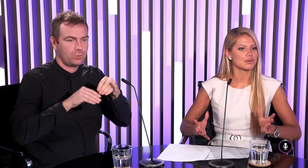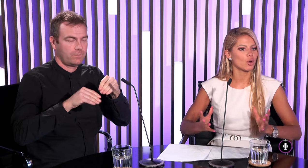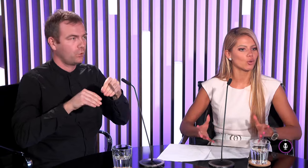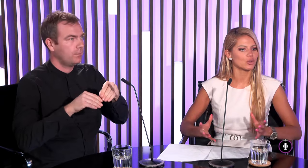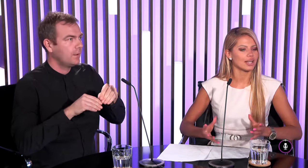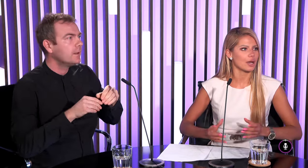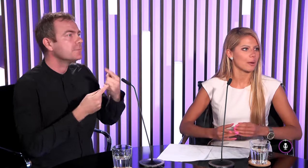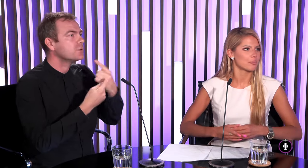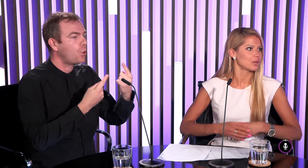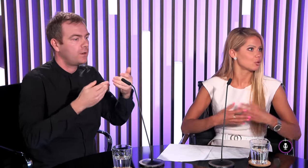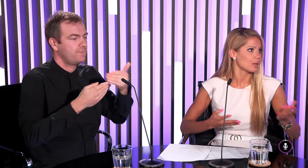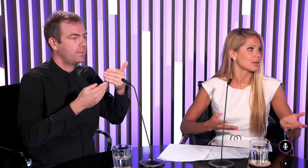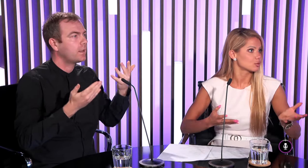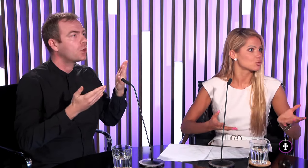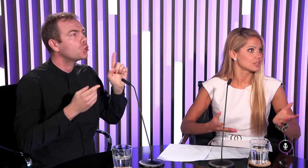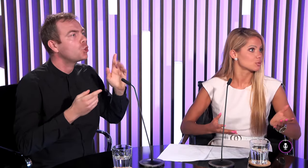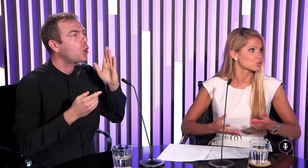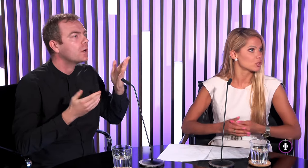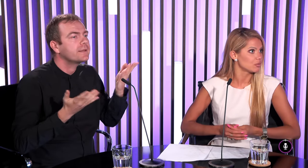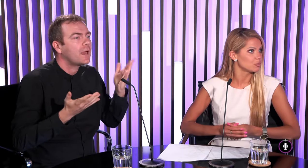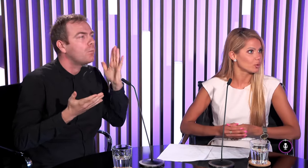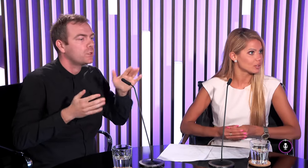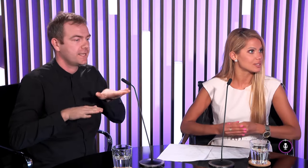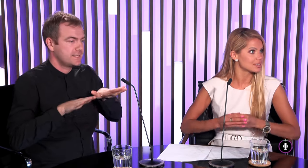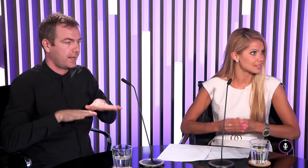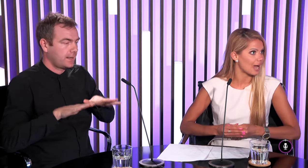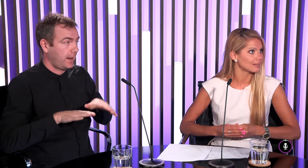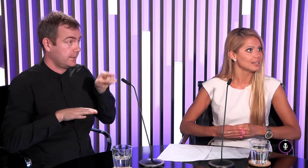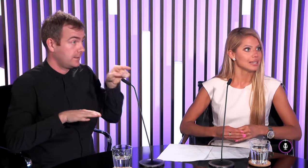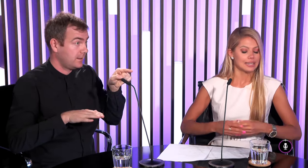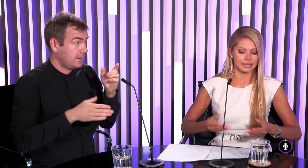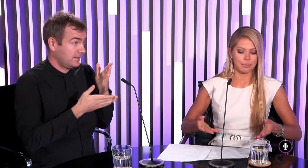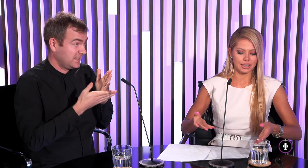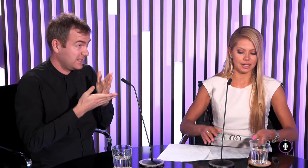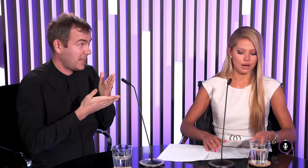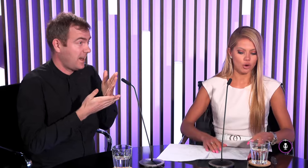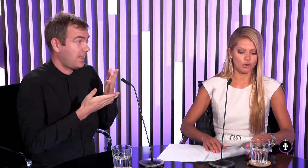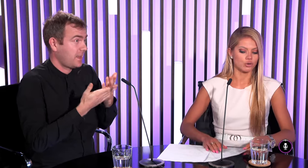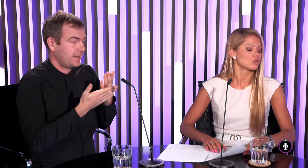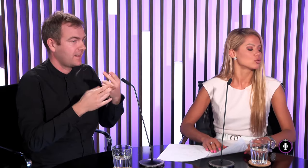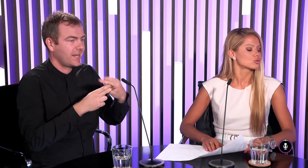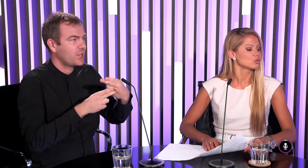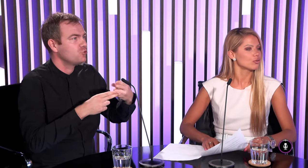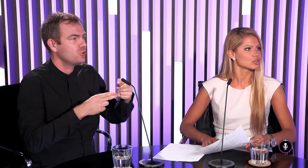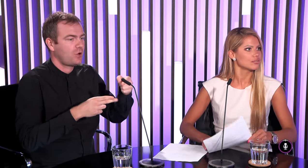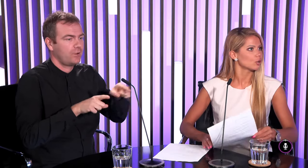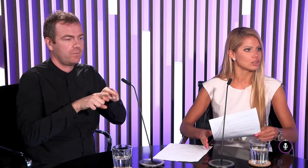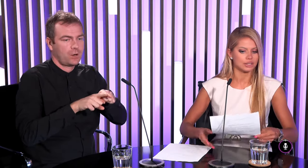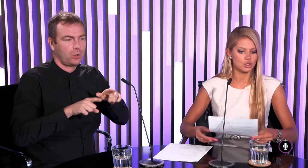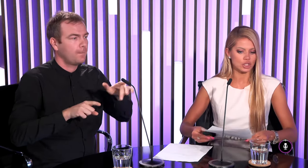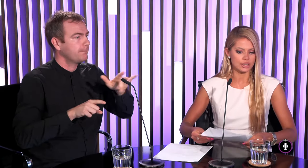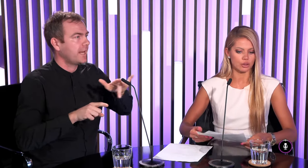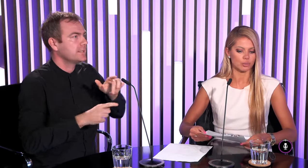vzniknúť, aby sa mohol udiať a pritom sú to veci, možno s ktorými vy bojujete stále. Tak napríklad, ako sluchovosť